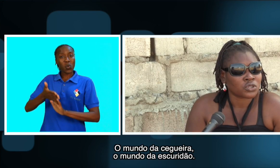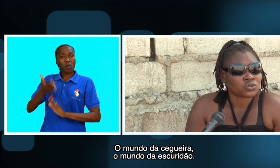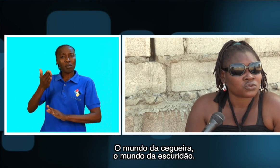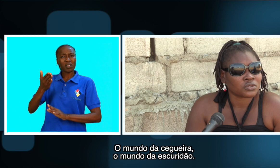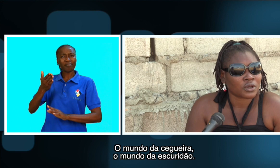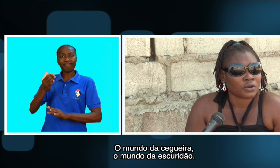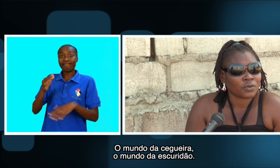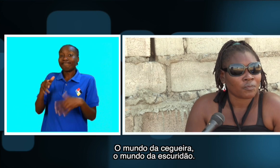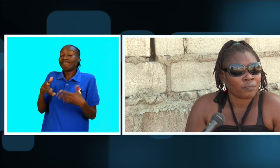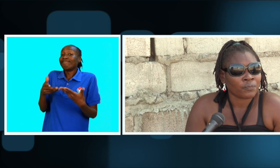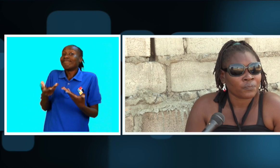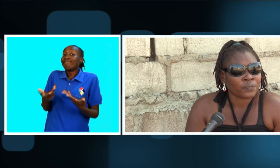espiritual.